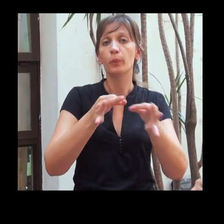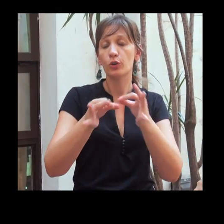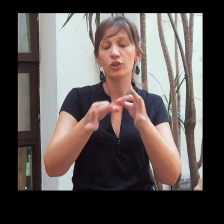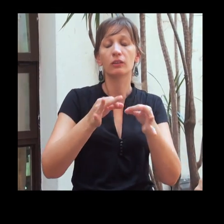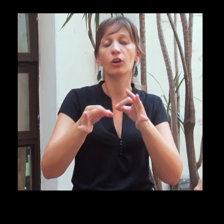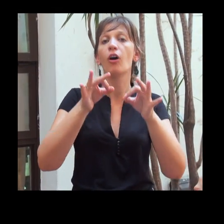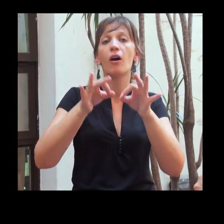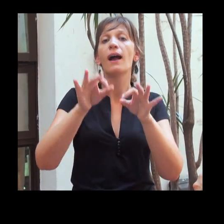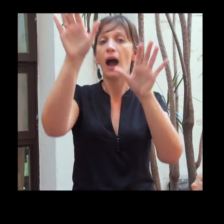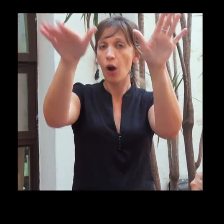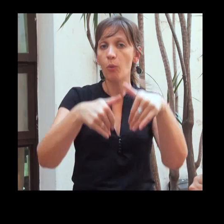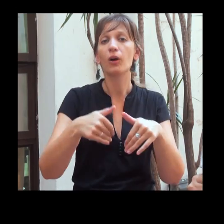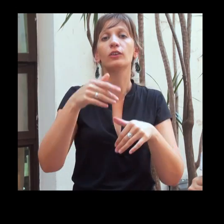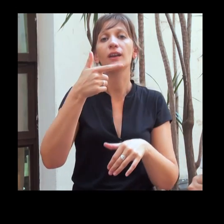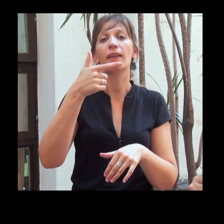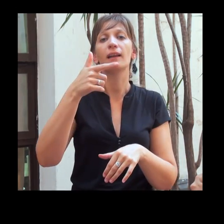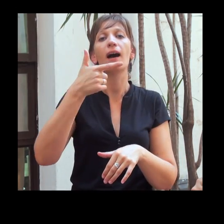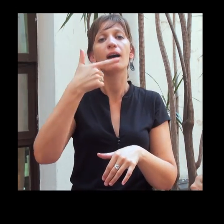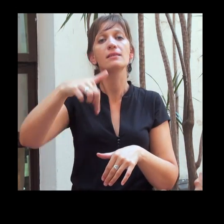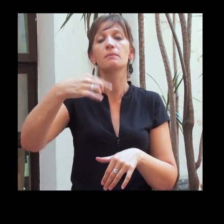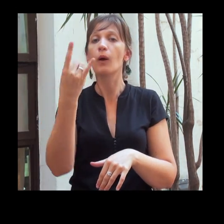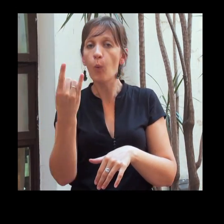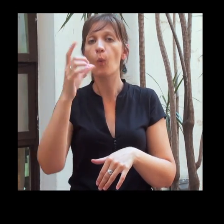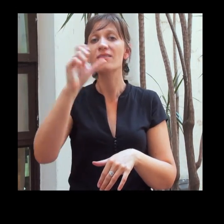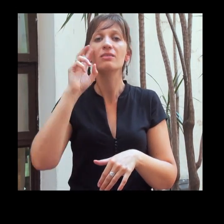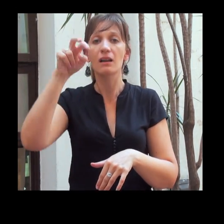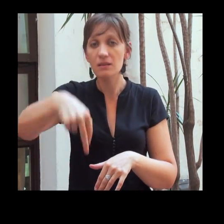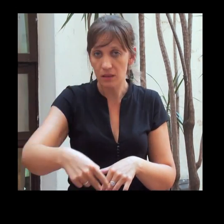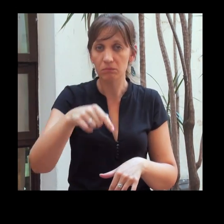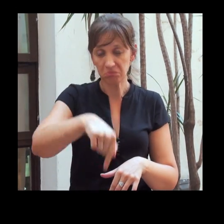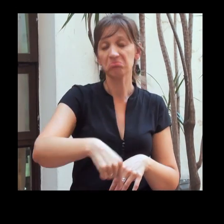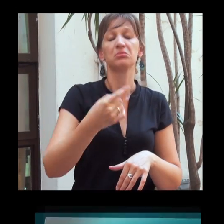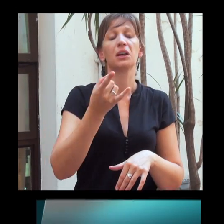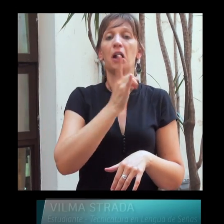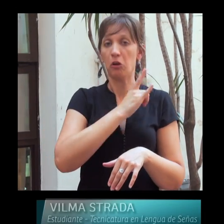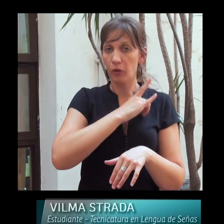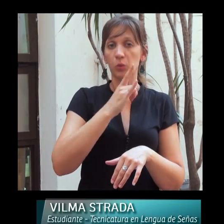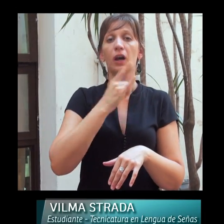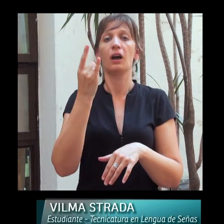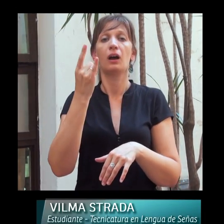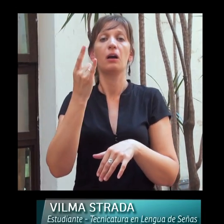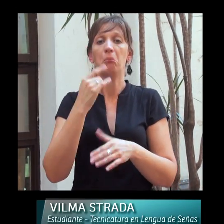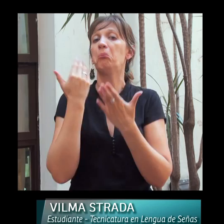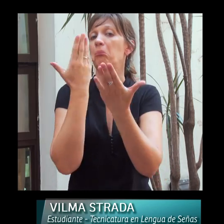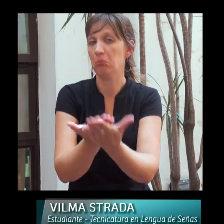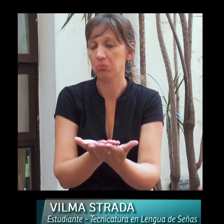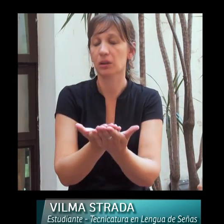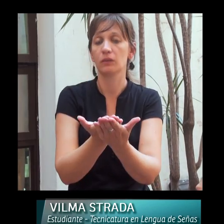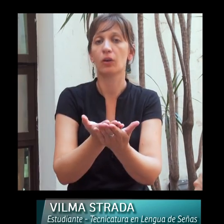proyecto a la convocatoria de la SPU del SIN, donde la UNER, por supuesto, presentó sus proyectos y la Facultad de Trabajo Social también.